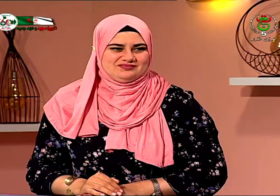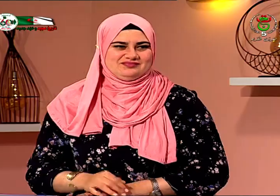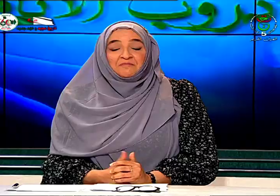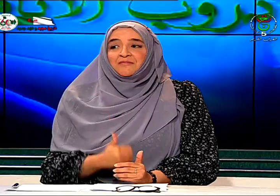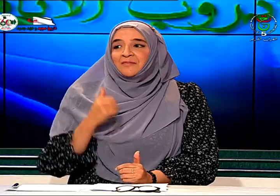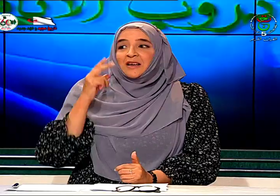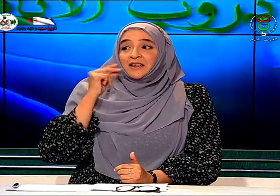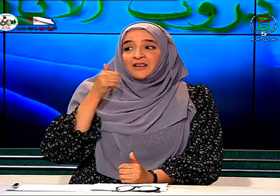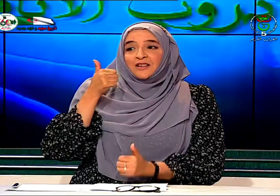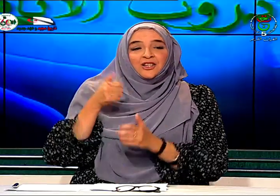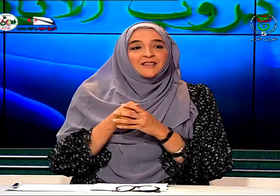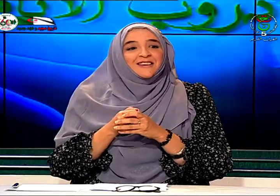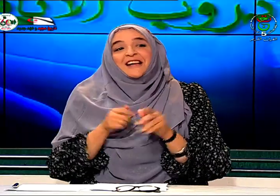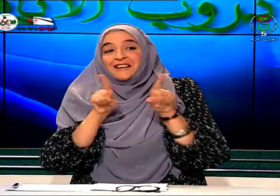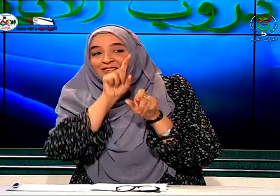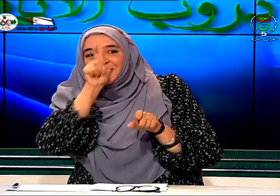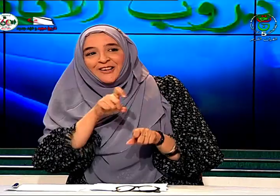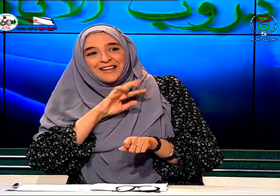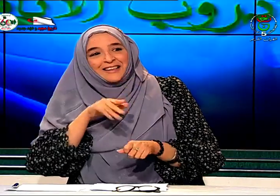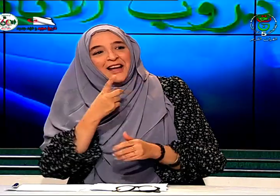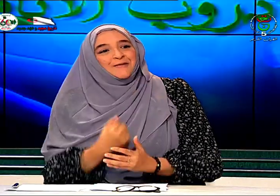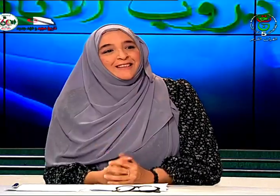حكاية جيدة نفس السؤال حميدة